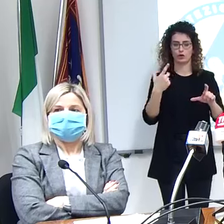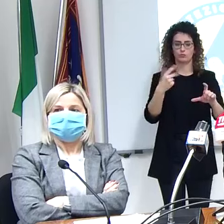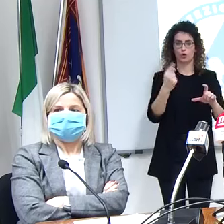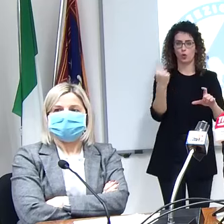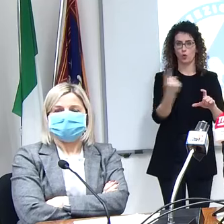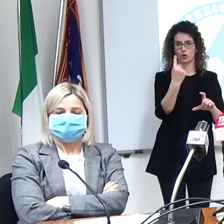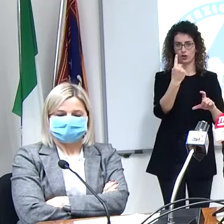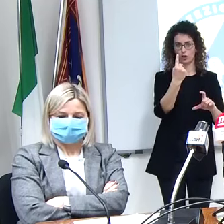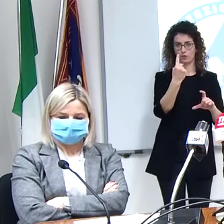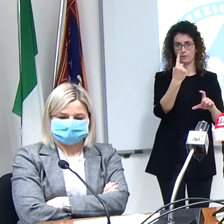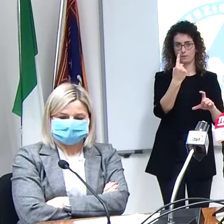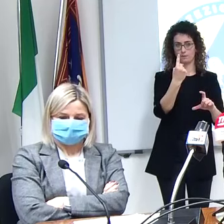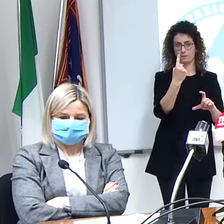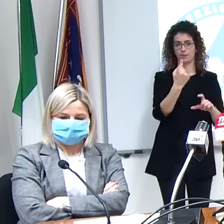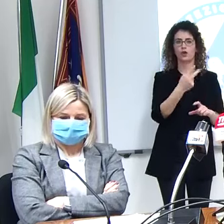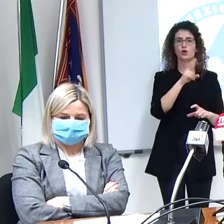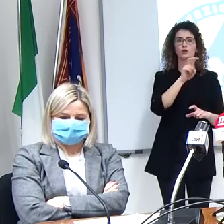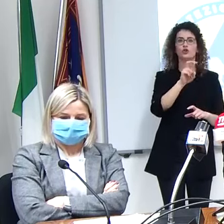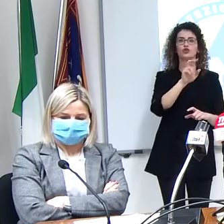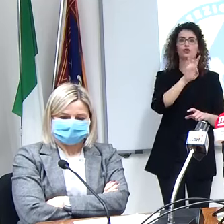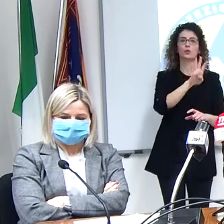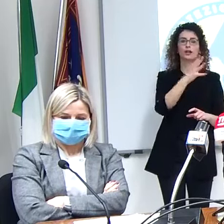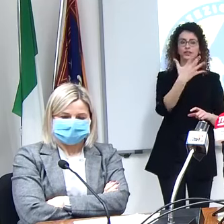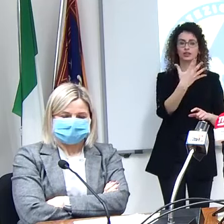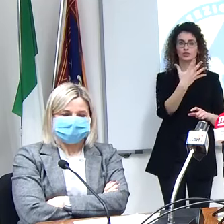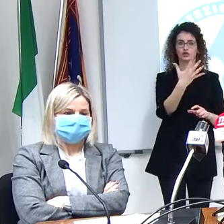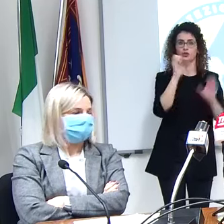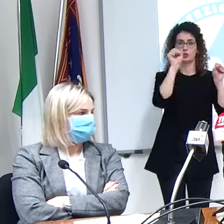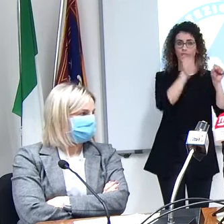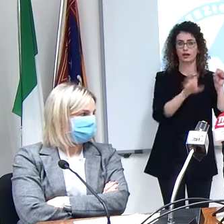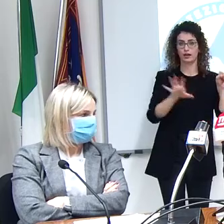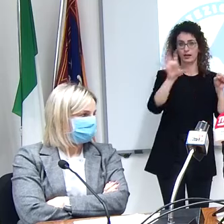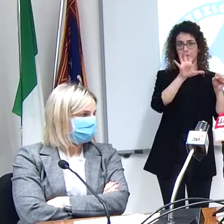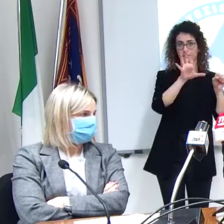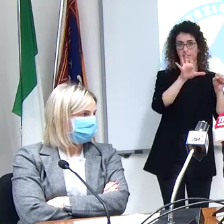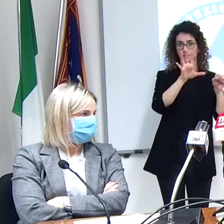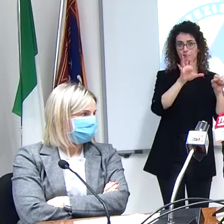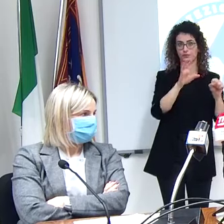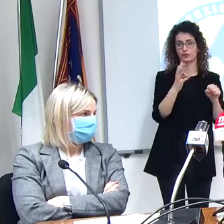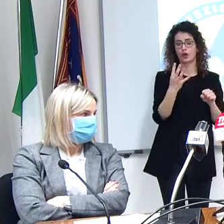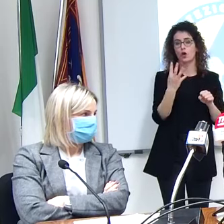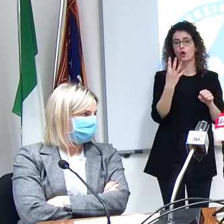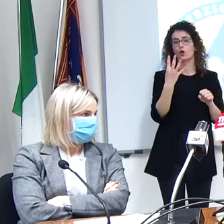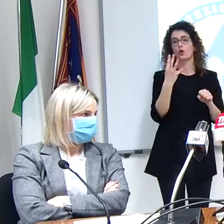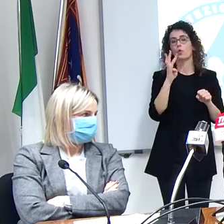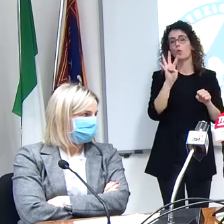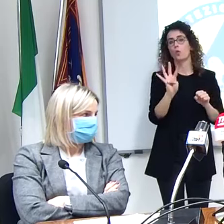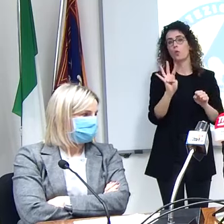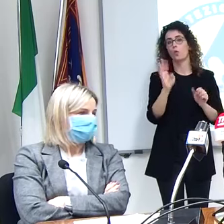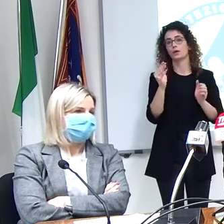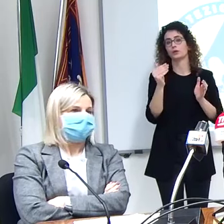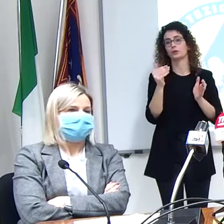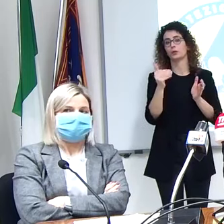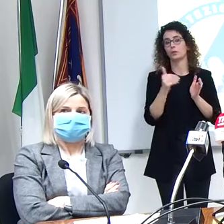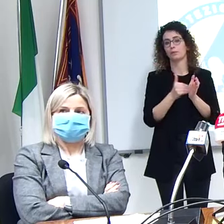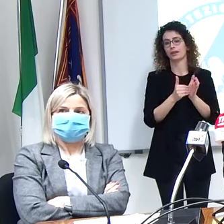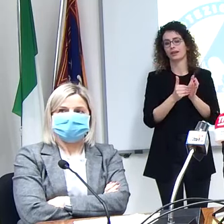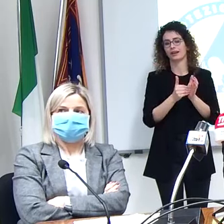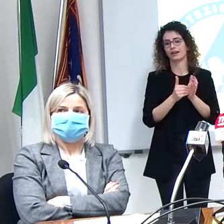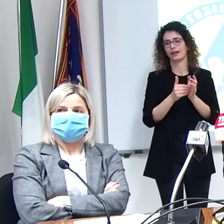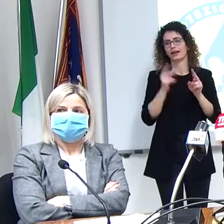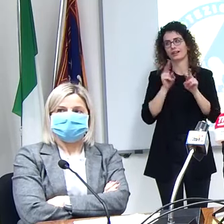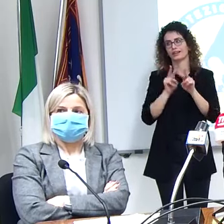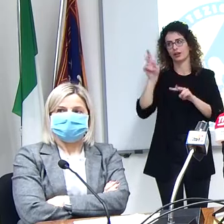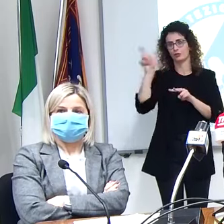quindi 245 per la regione veneto 4.000 su base nazionale il ministero